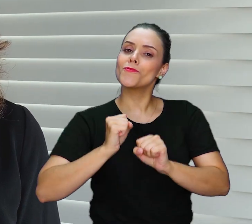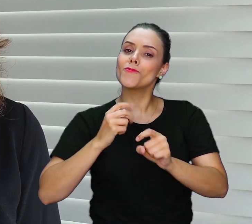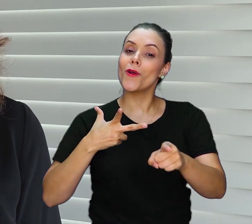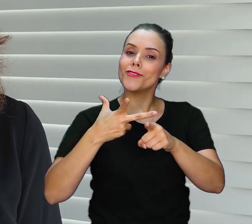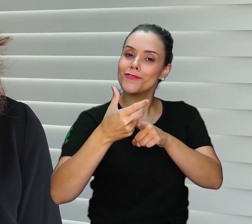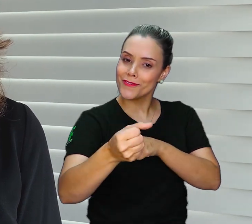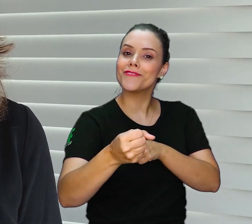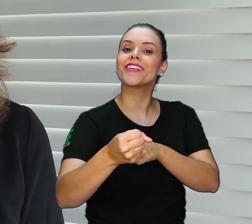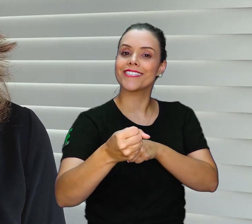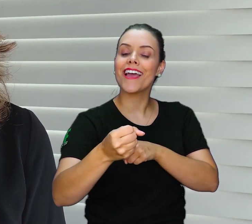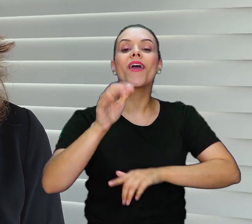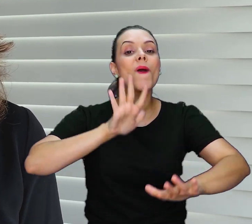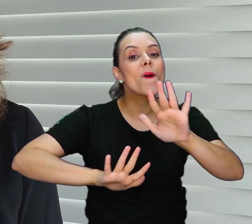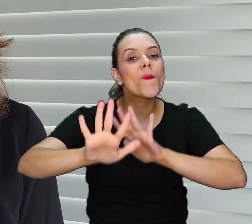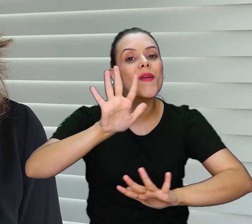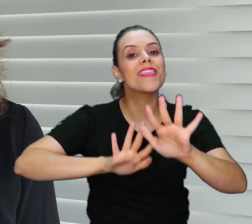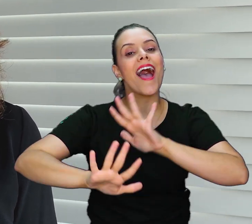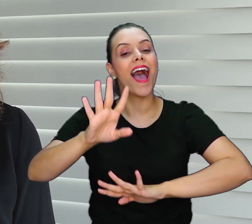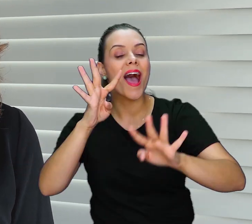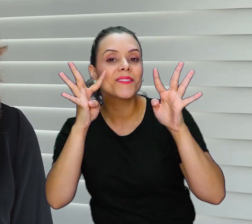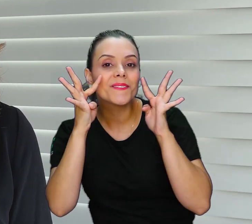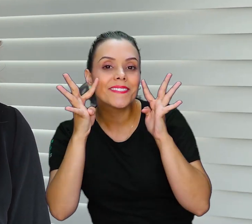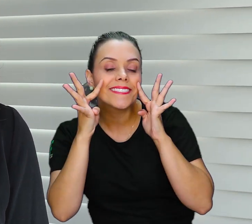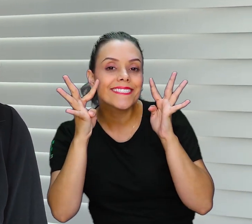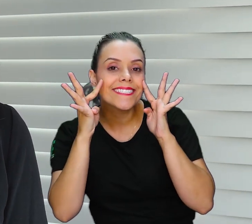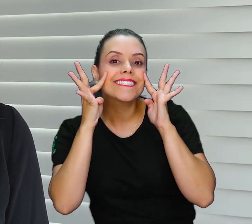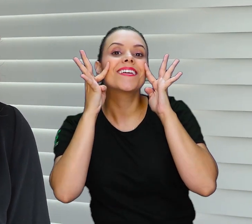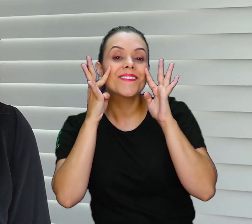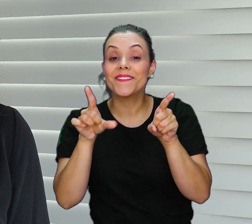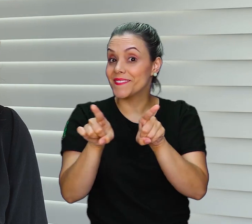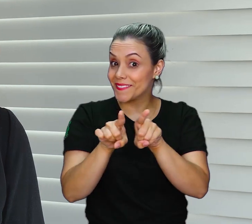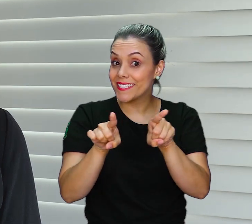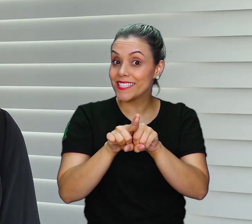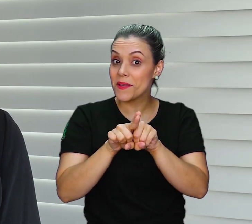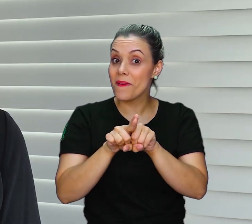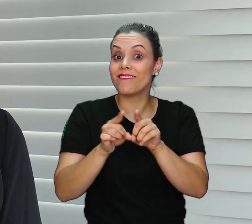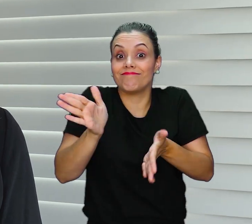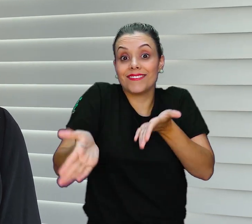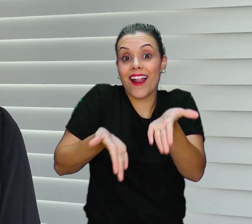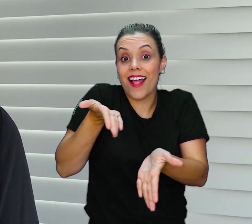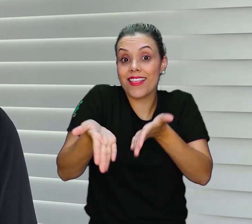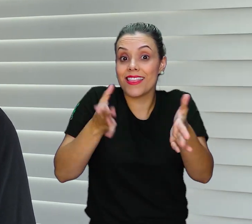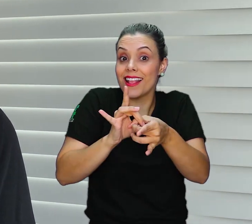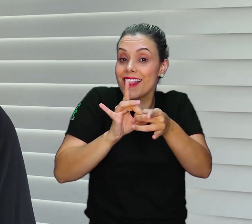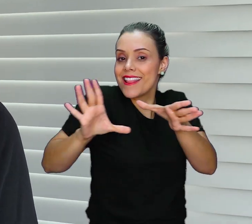isso com cuidado, com atenção, com disponibilidade a todos, aprendendo, como eu disse, não criando